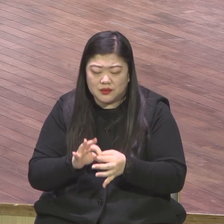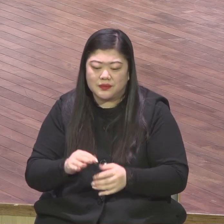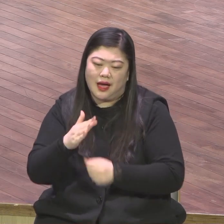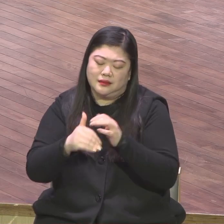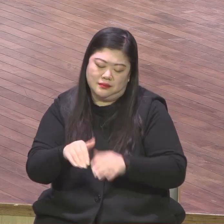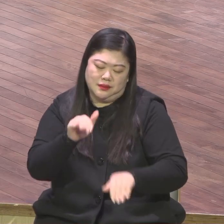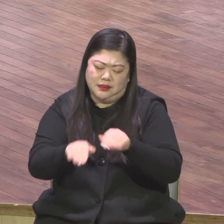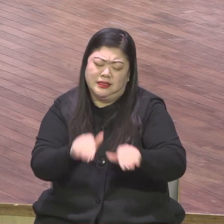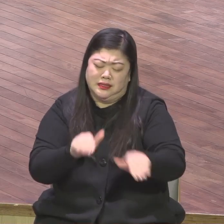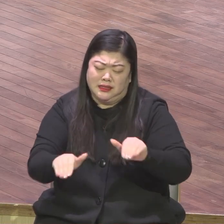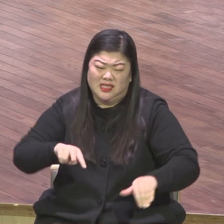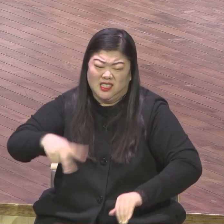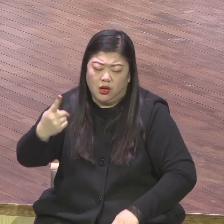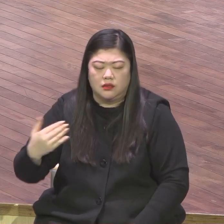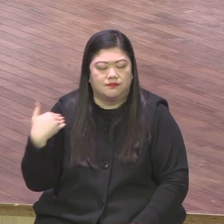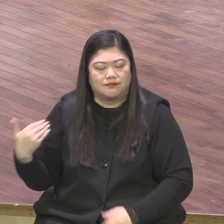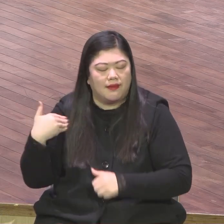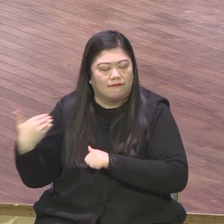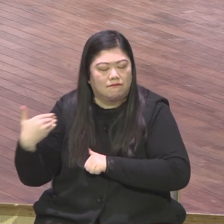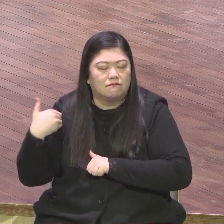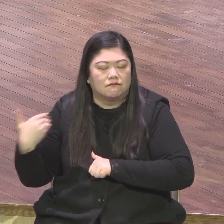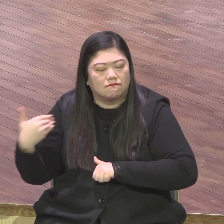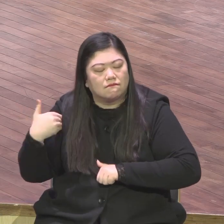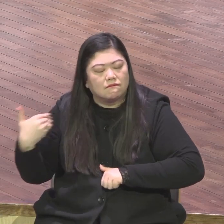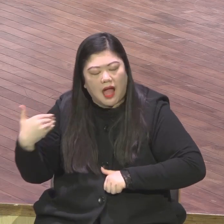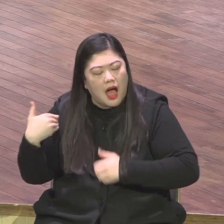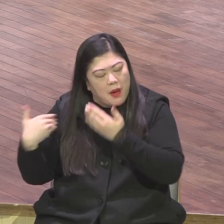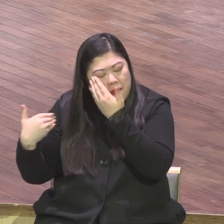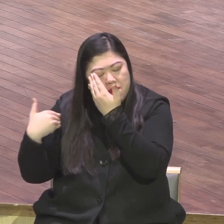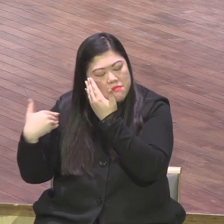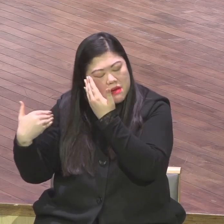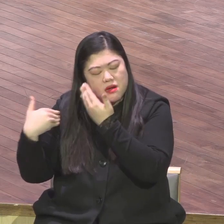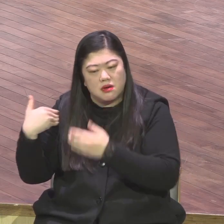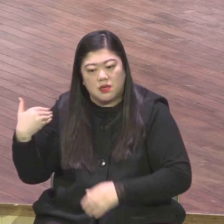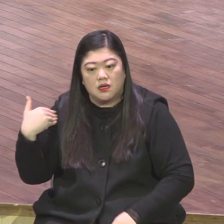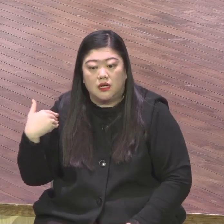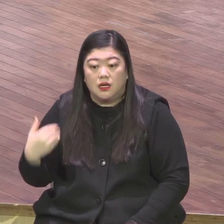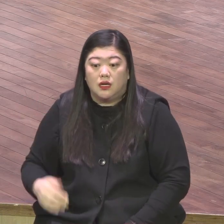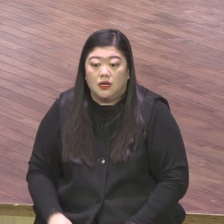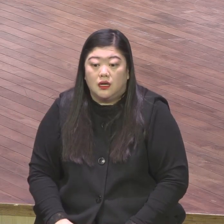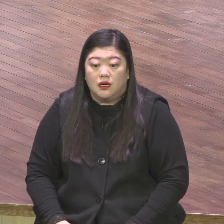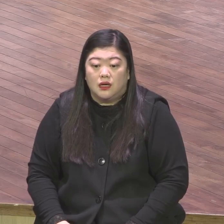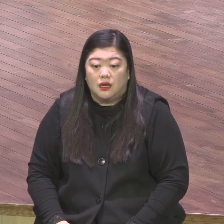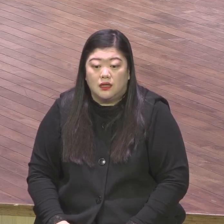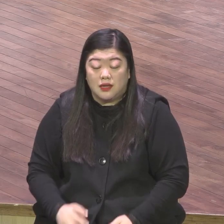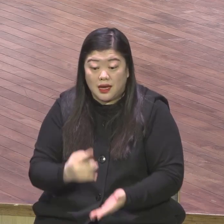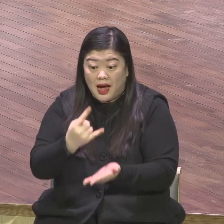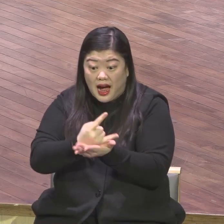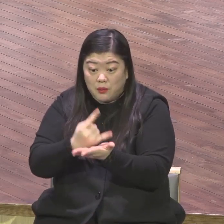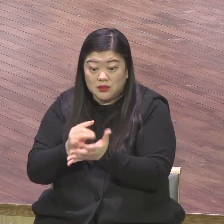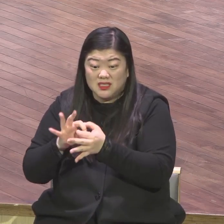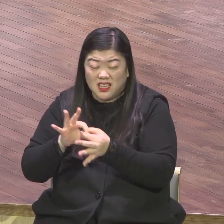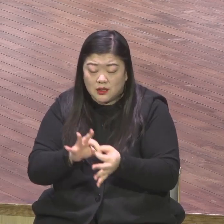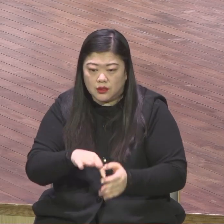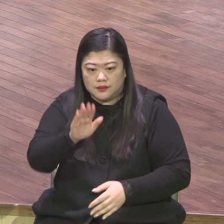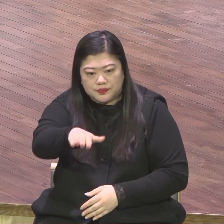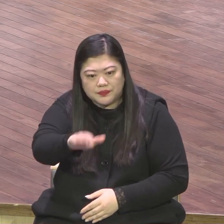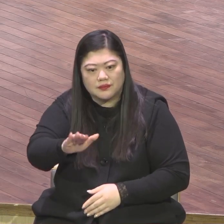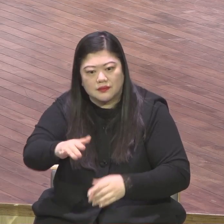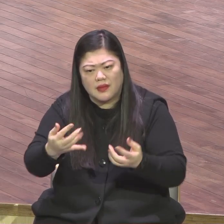것입니다 계속 선지자를 통해서 하나님의 말씀을 대언하고 있는데 대언하고 있는데 그 대언하는 자의